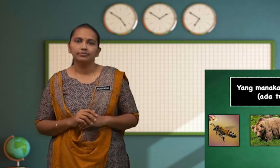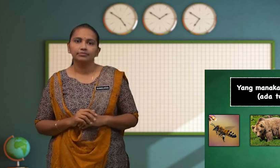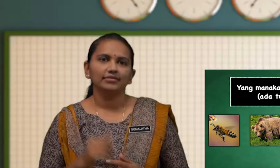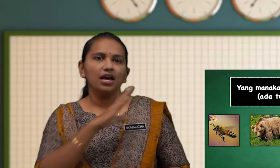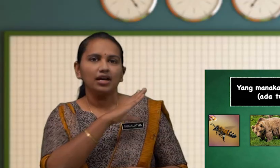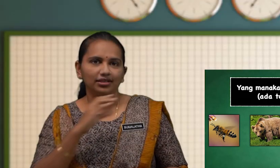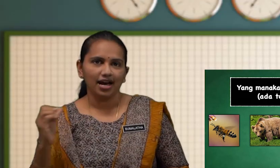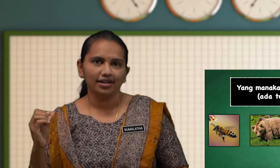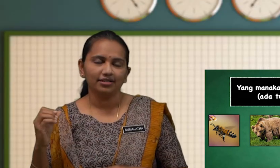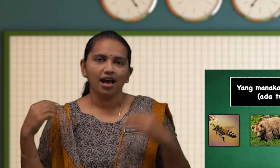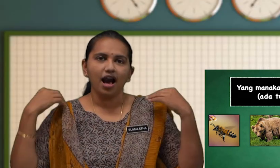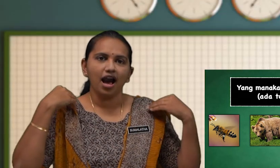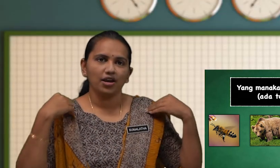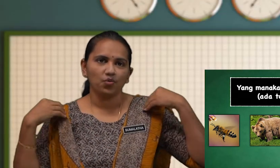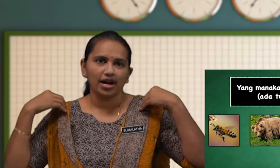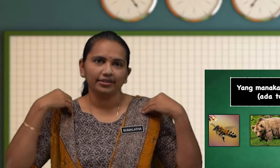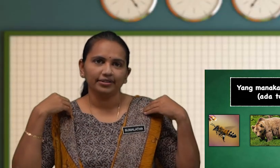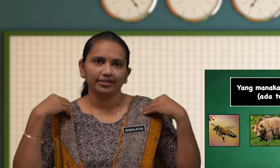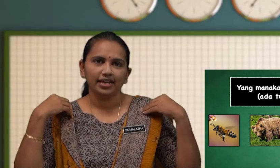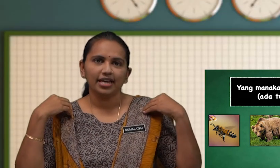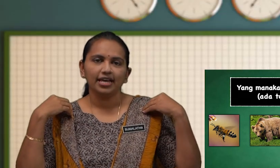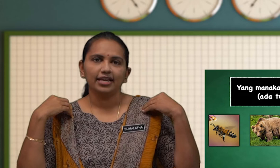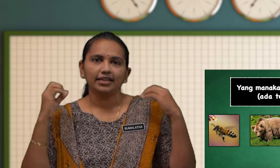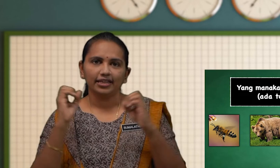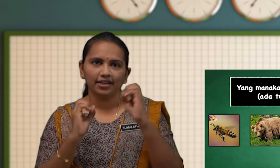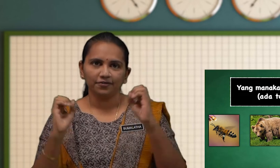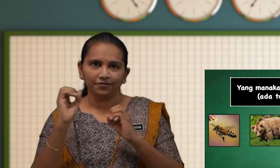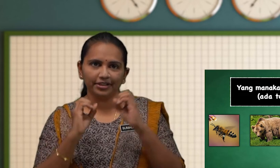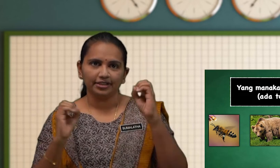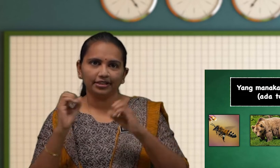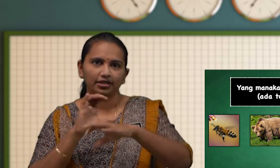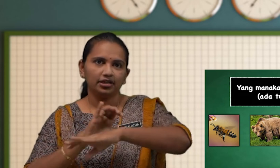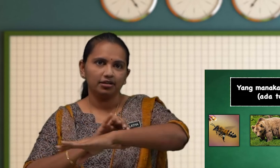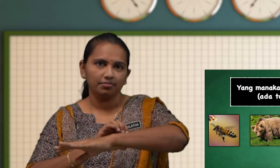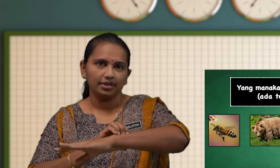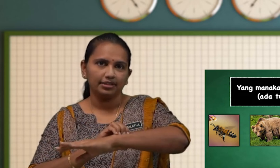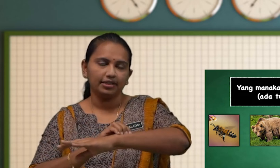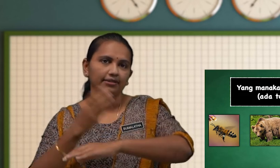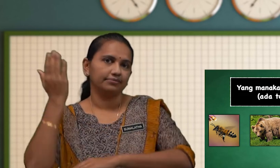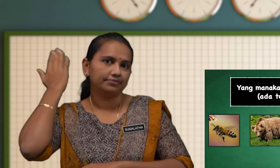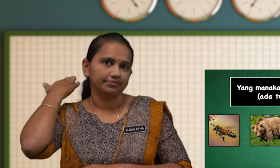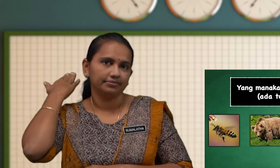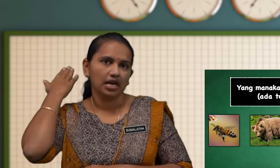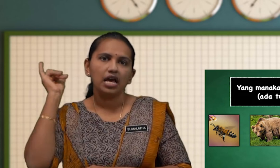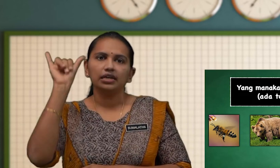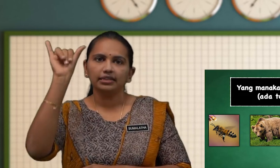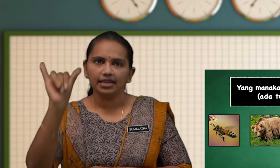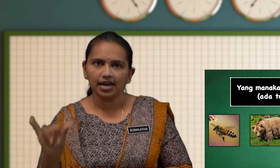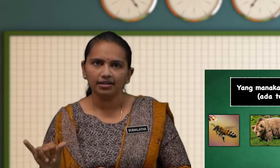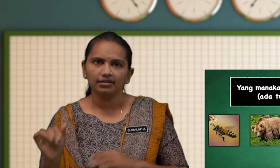Dan Haiwan Inverter Berata Yang